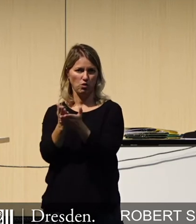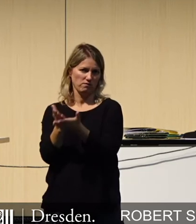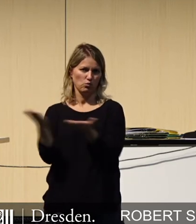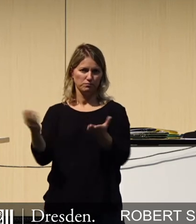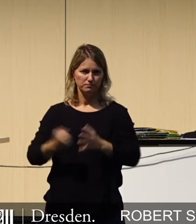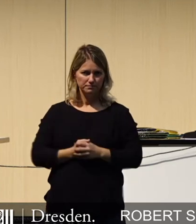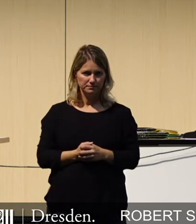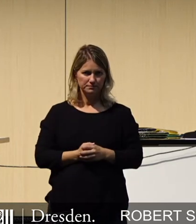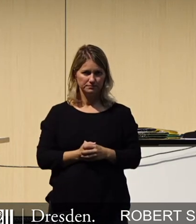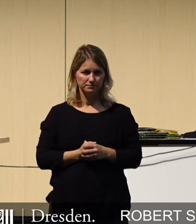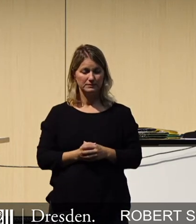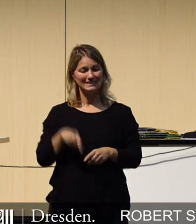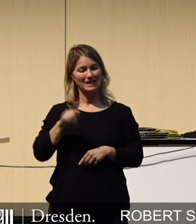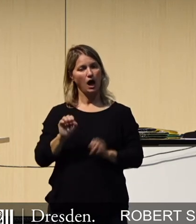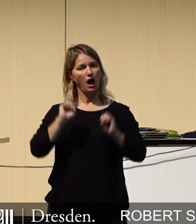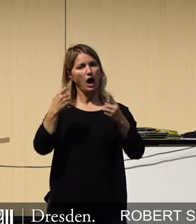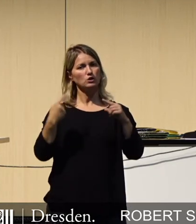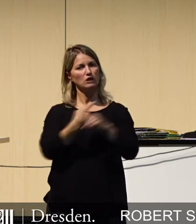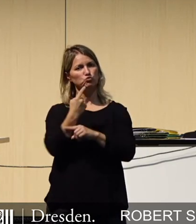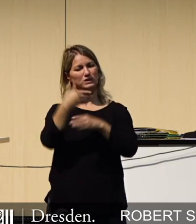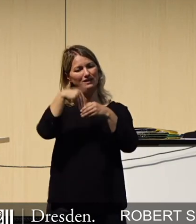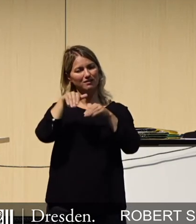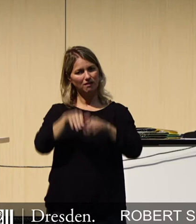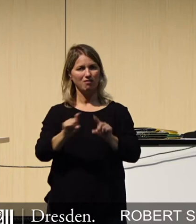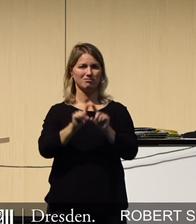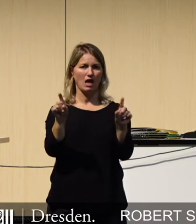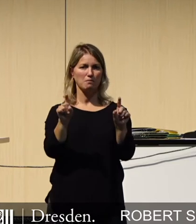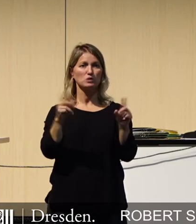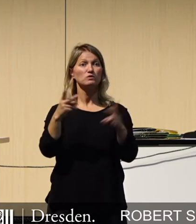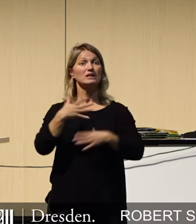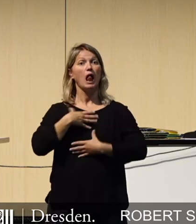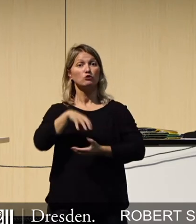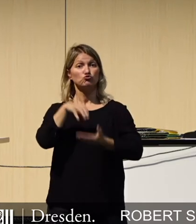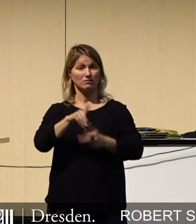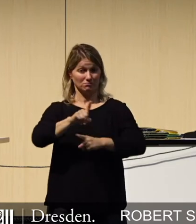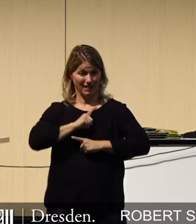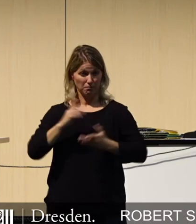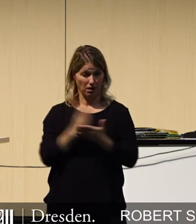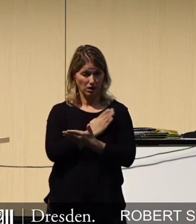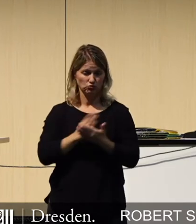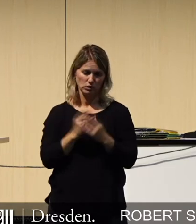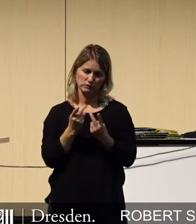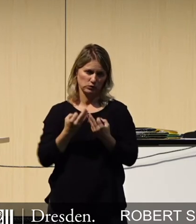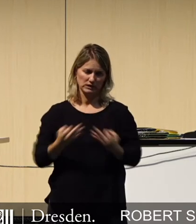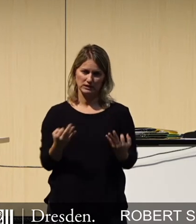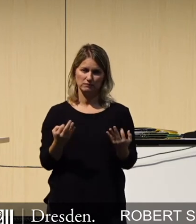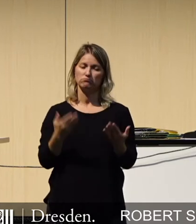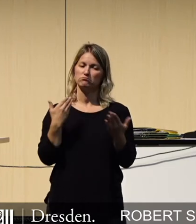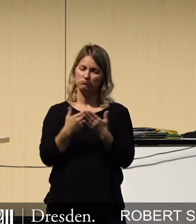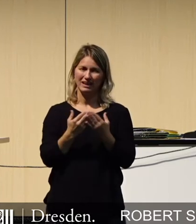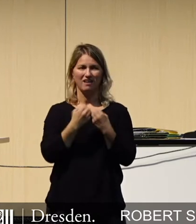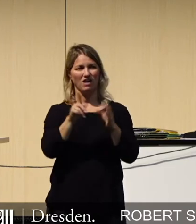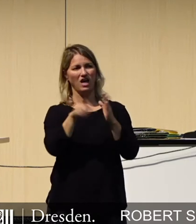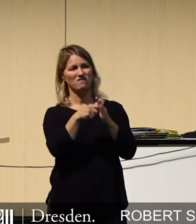Wir sprechen in dieser aktuellen Stunde über ein Thema, über das wir als Stadt ohnehin nicht viel entscheiden können. Die Freien Wähler fordern in ihrer